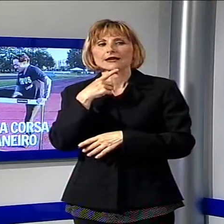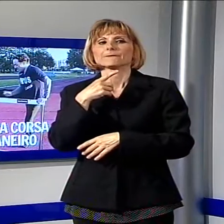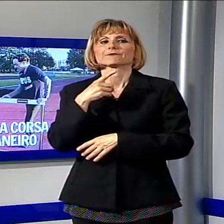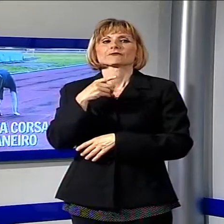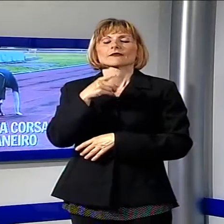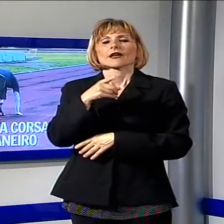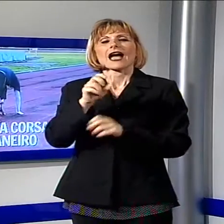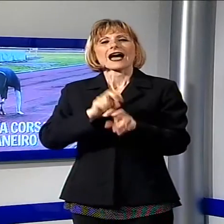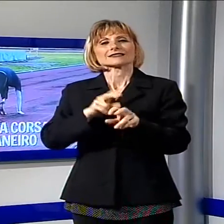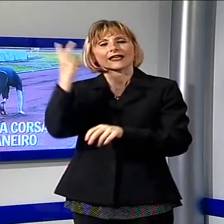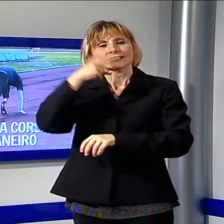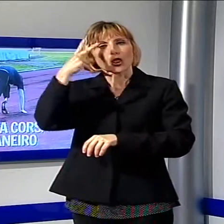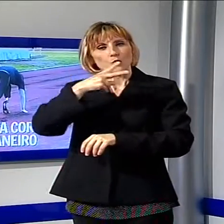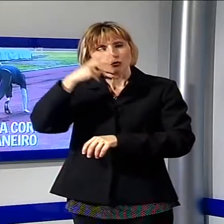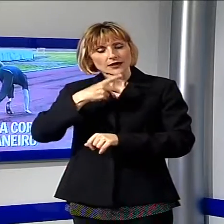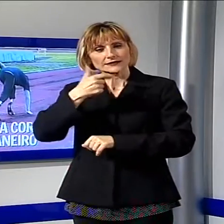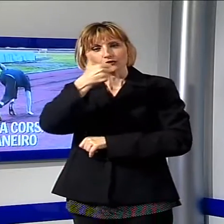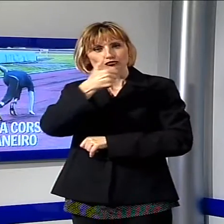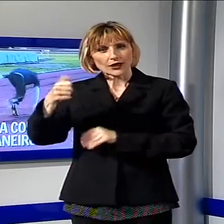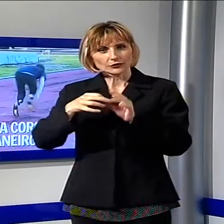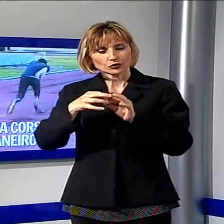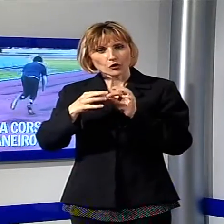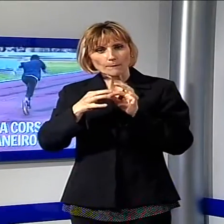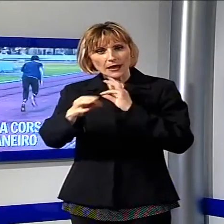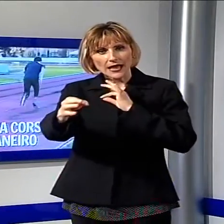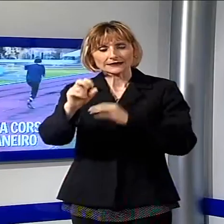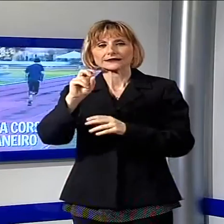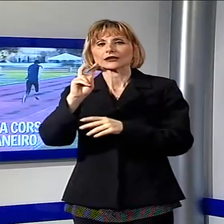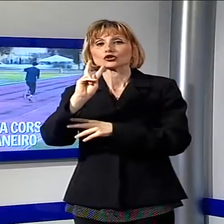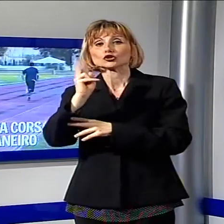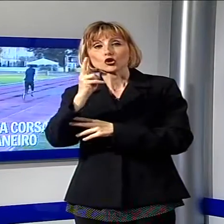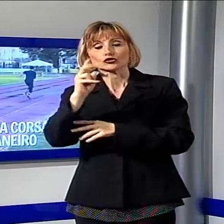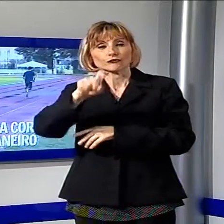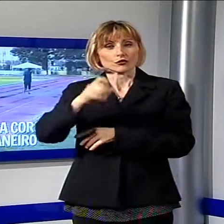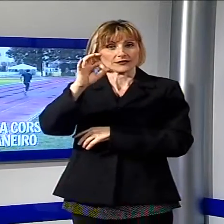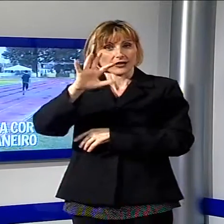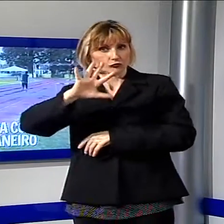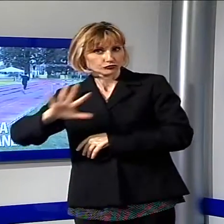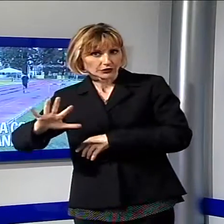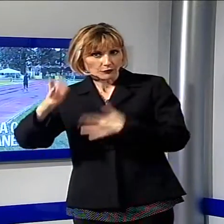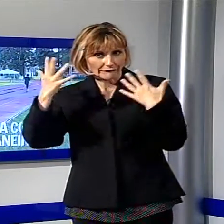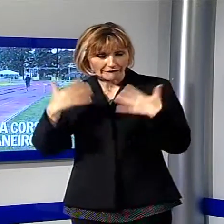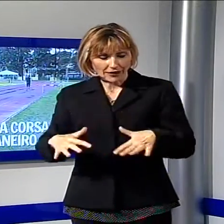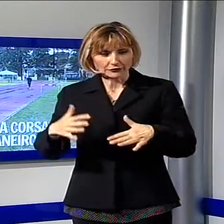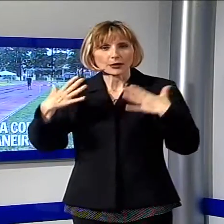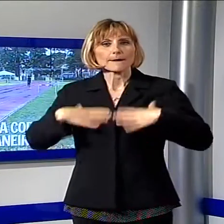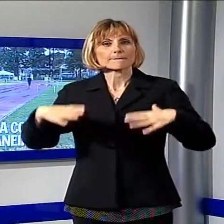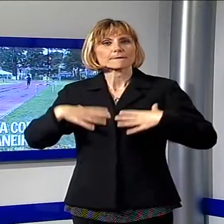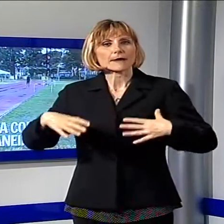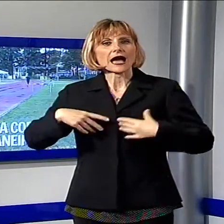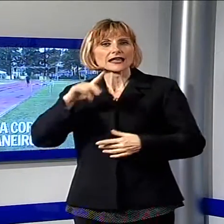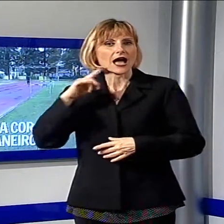le tappe, l'atleta lucchese ha infatti corso i 100 metri in 12 e 05 e si è garantito una maglia azzurra